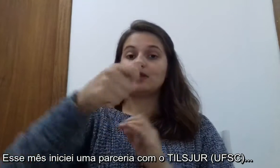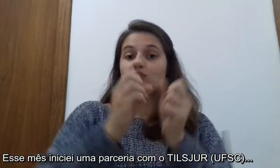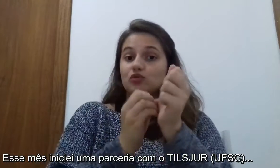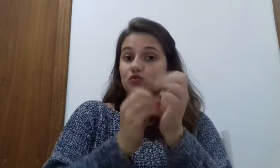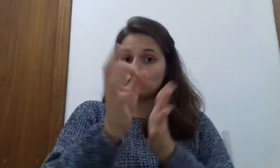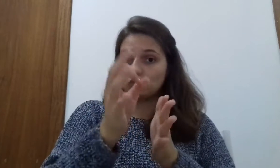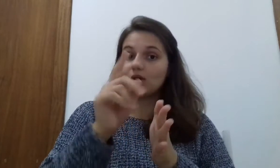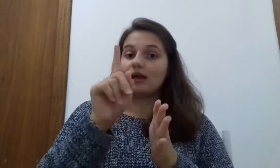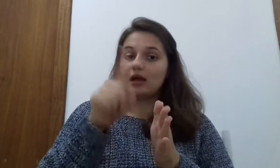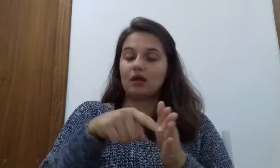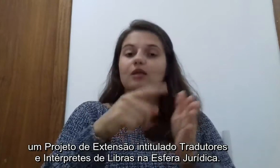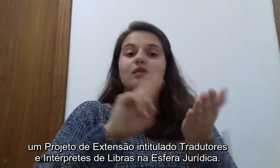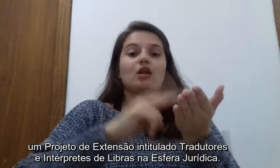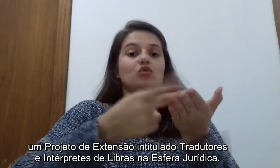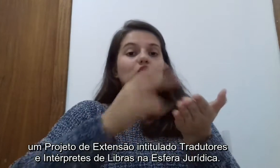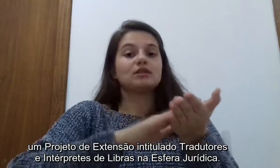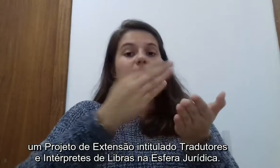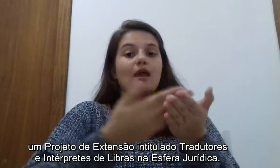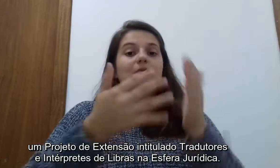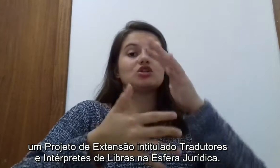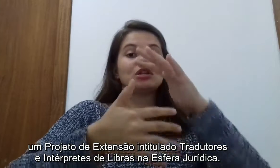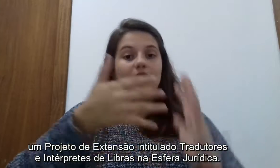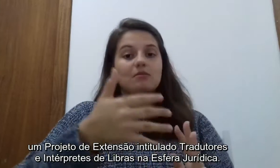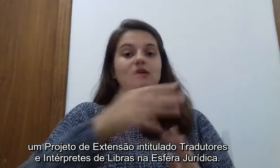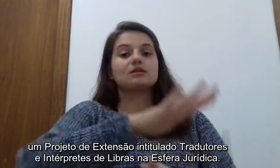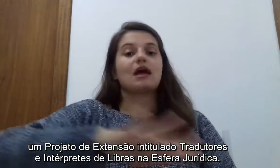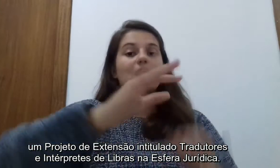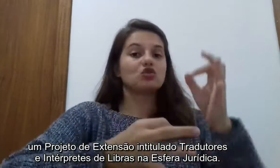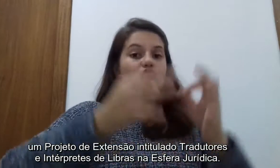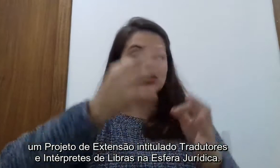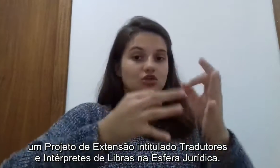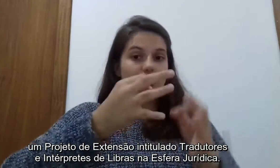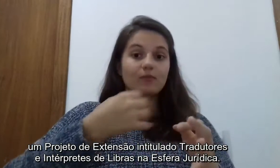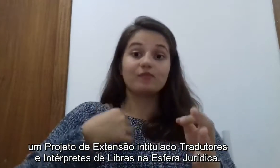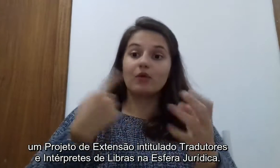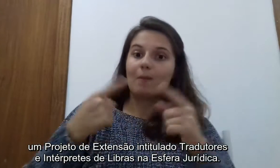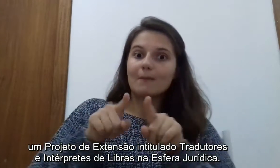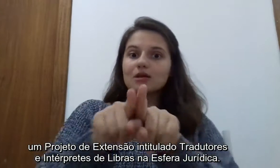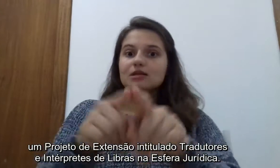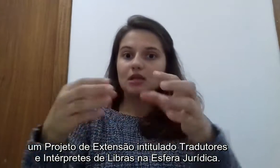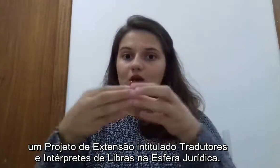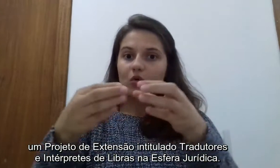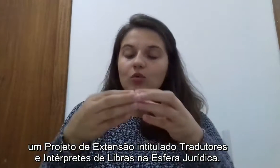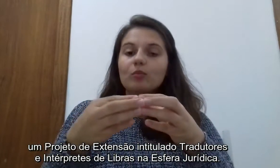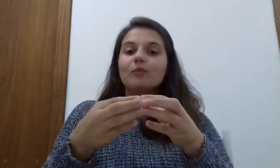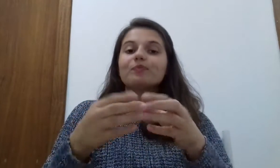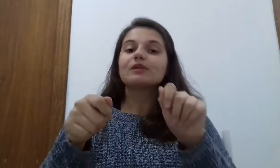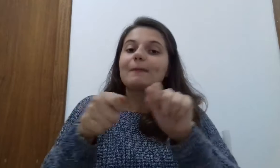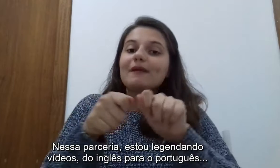Que é um projeto de extensão, intitulado Tradutores e Intérpretes de Libras na Esfera Jurídica. Nessa parceria,